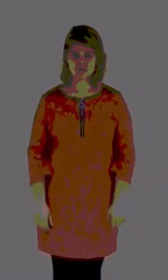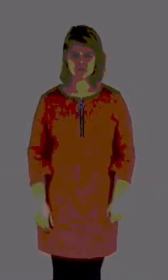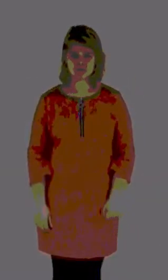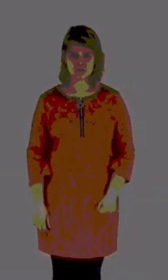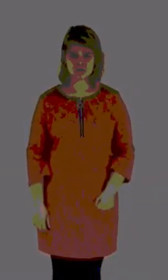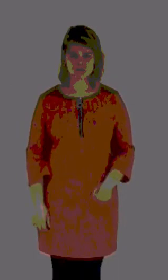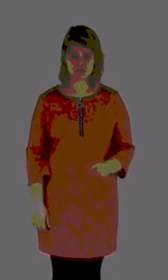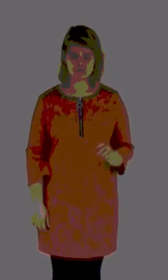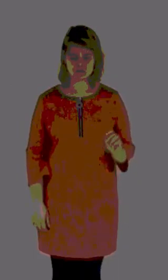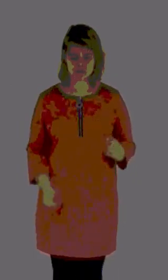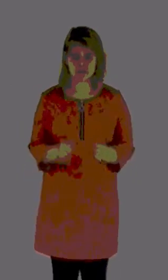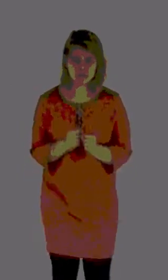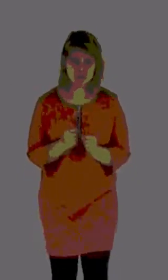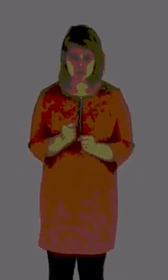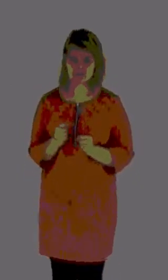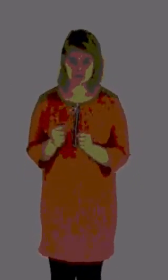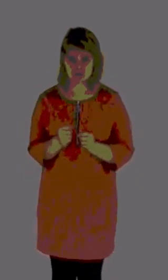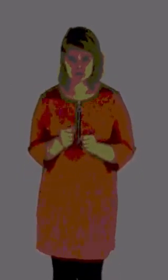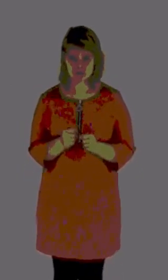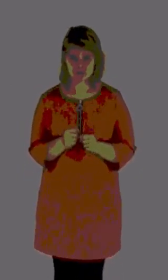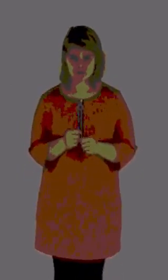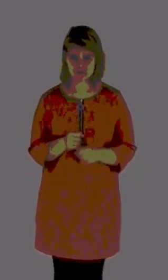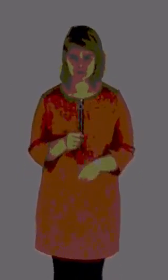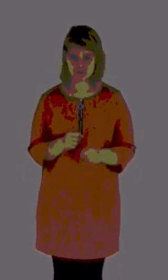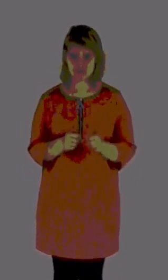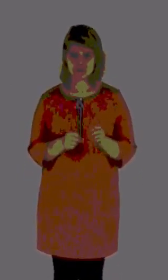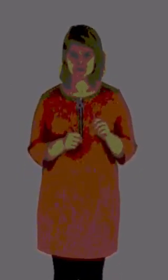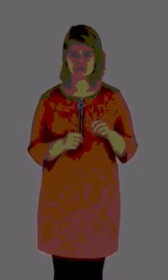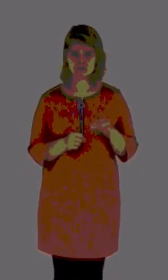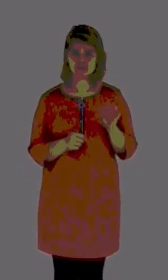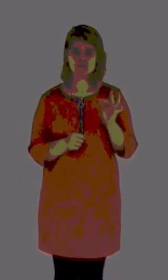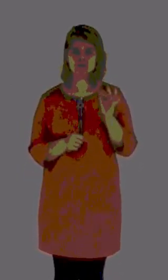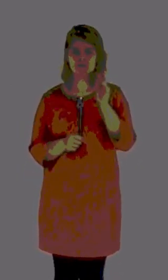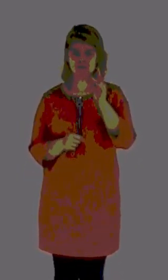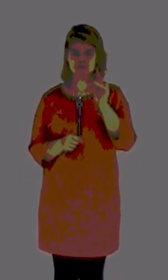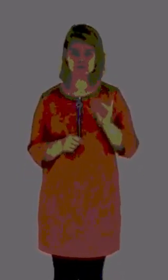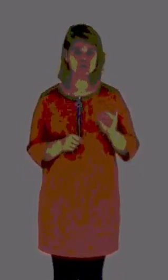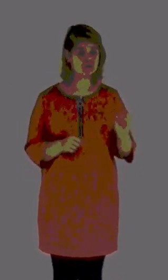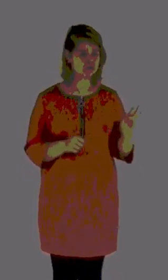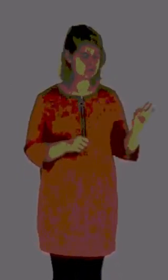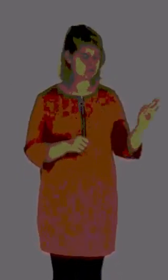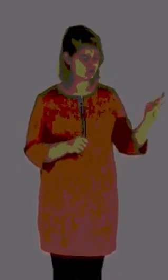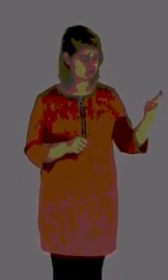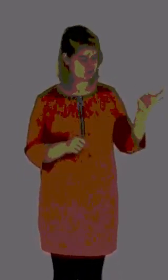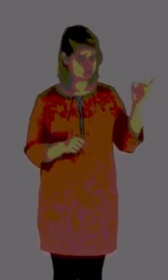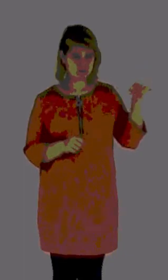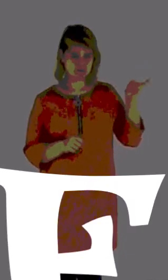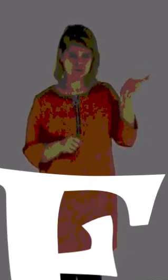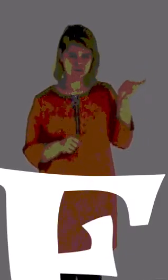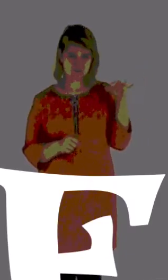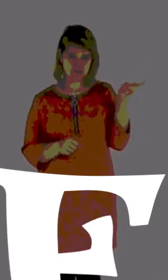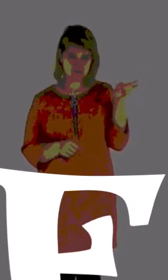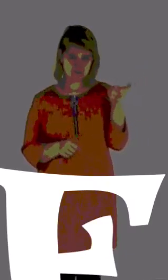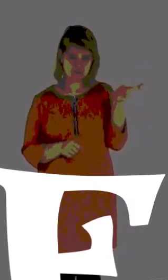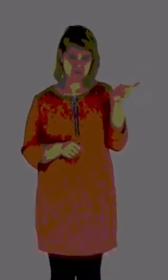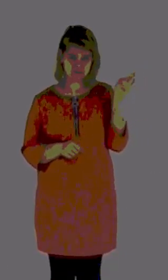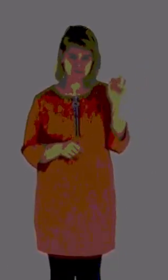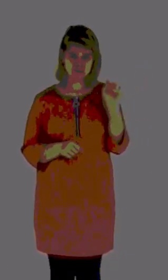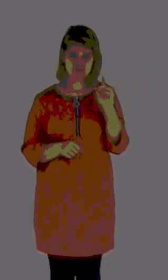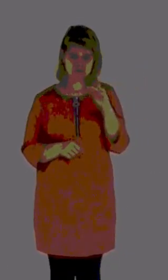En dan rennen wij weg. En dan waarschuwen wij de installaties met een bel.